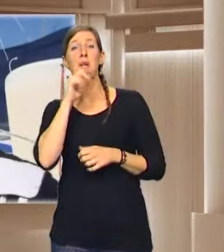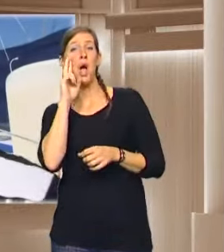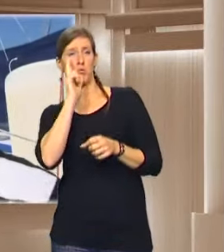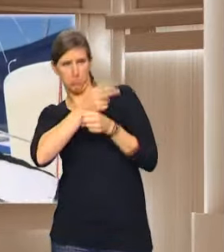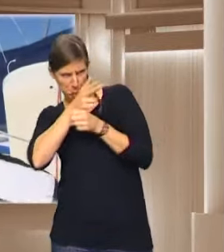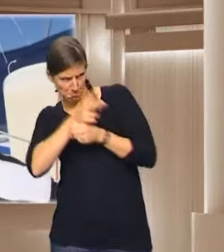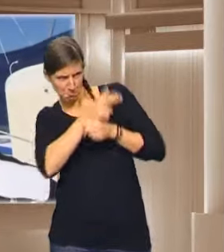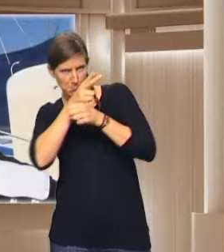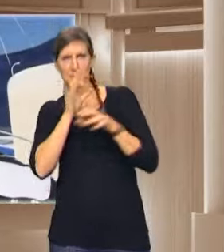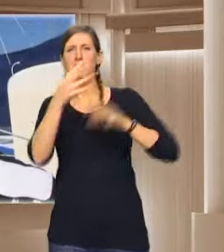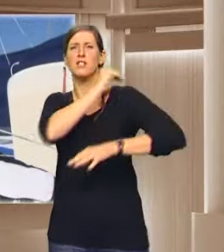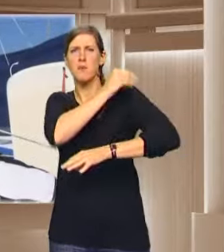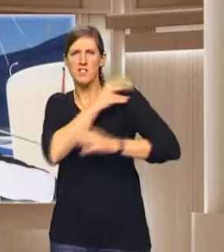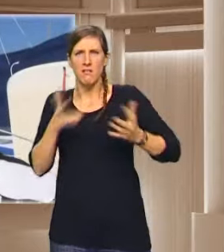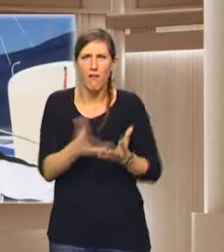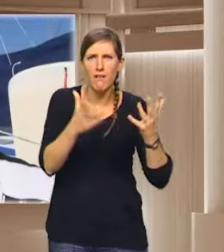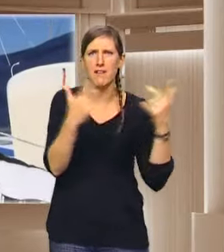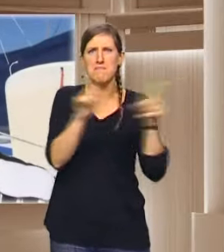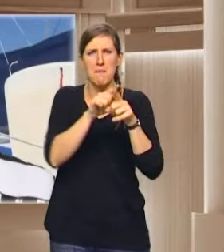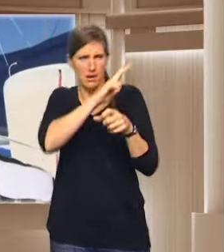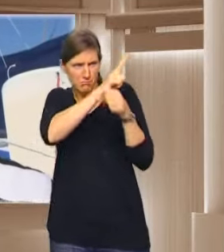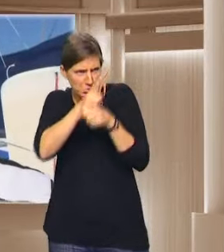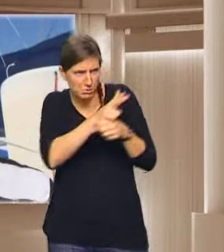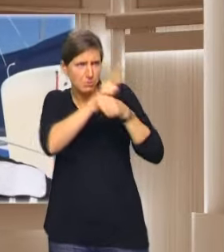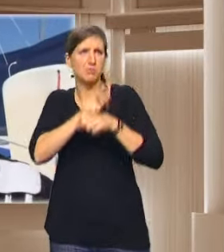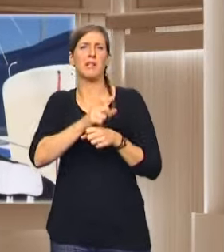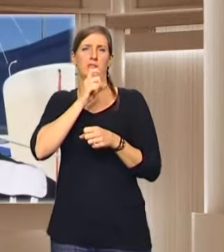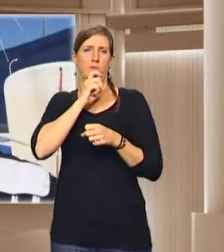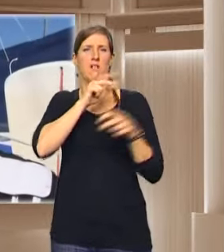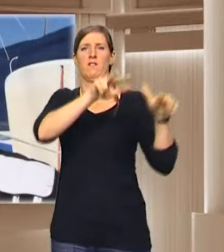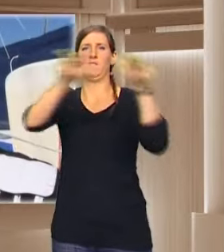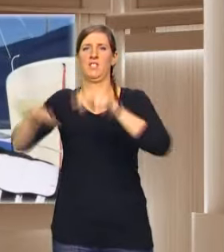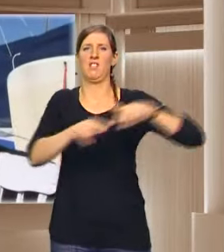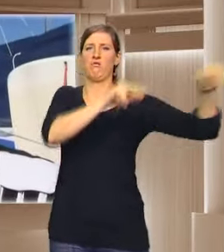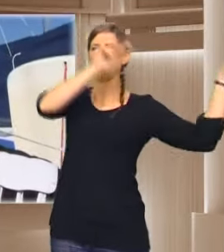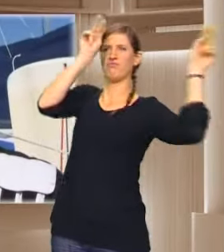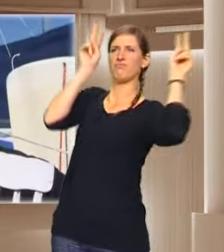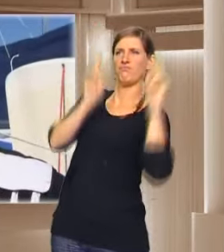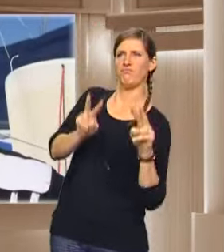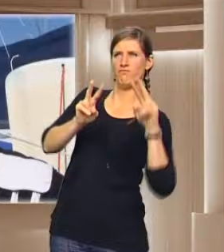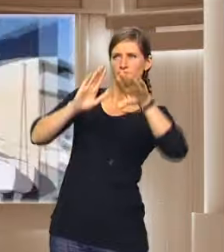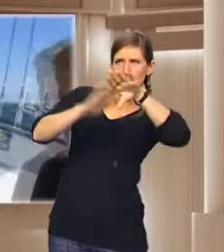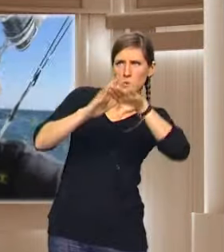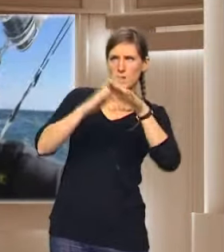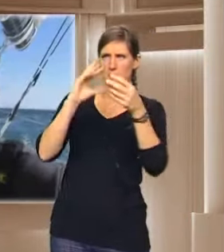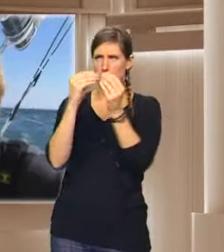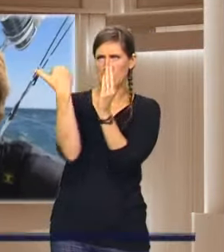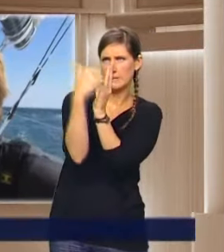coach. Pour filmer tout. Et puis maintenant, on va pouvoir regarder les images et débriefer sur tout ce qui ne pas. Pour moi, c'est